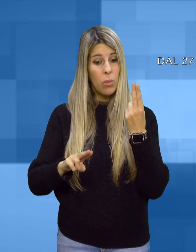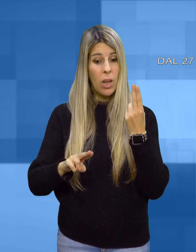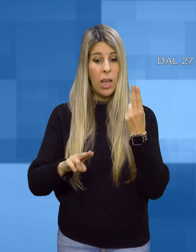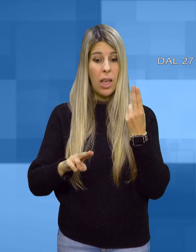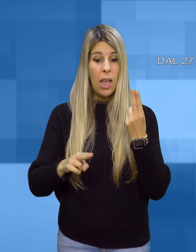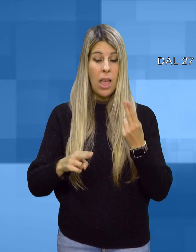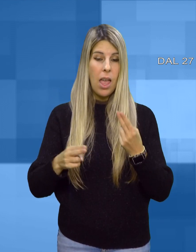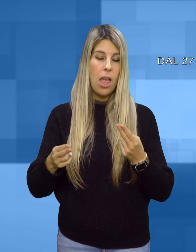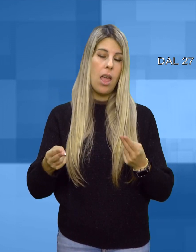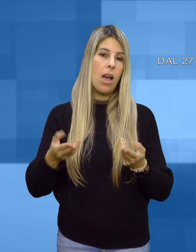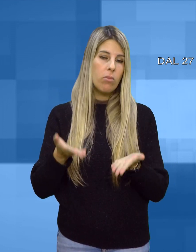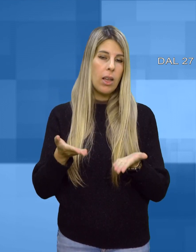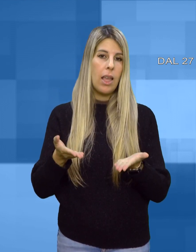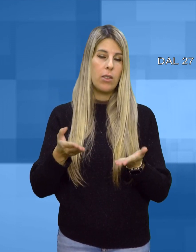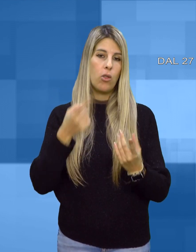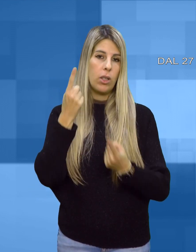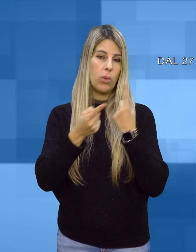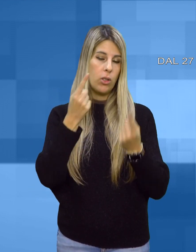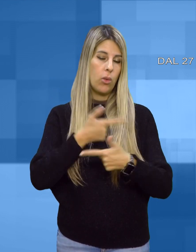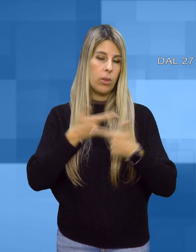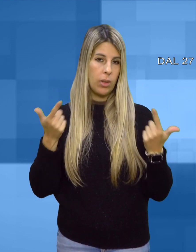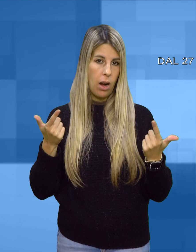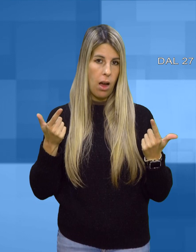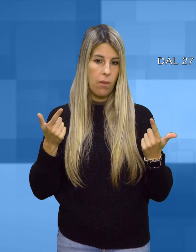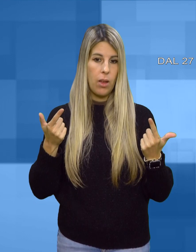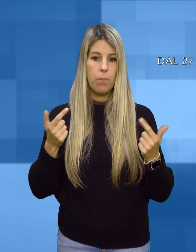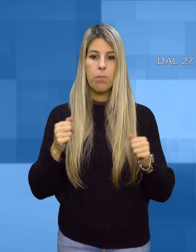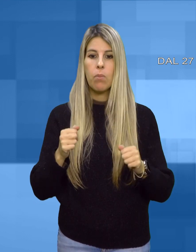condizioni accettabili per gli ecosistemi circostanti